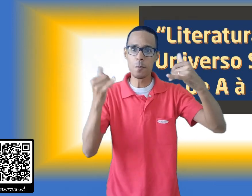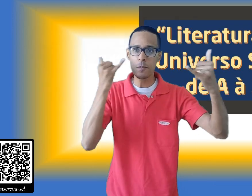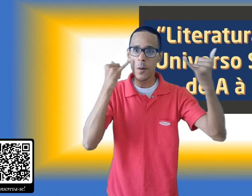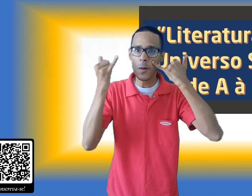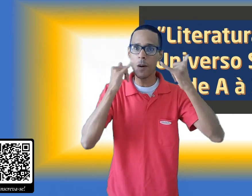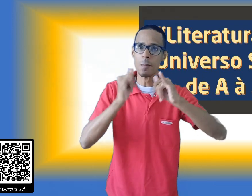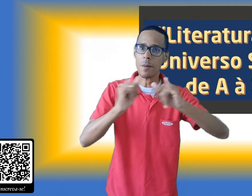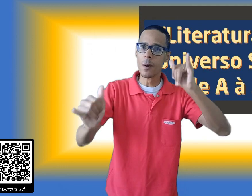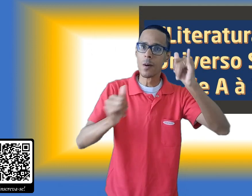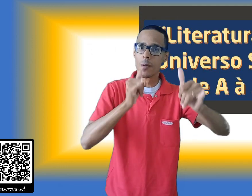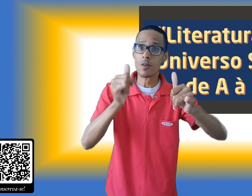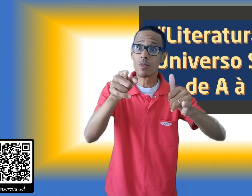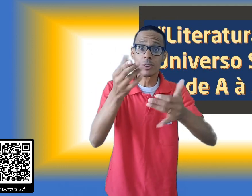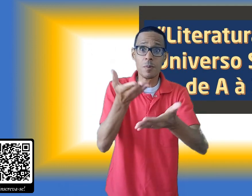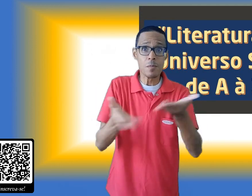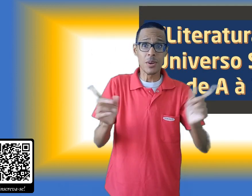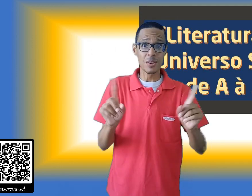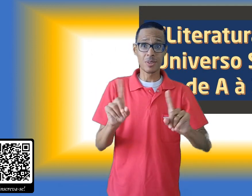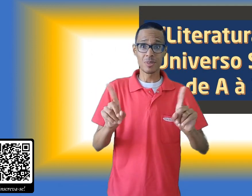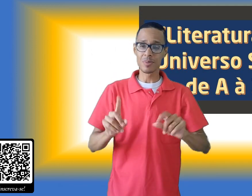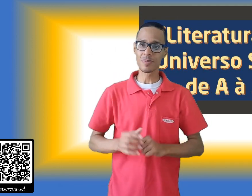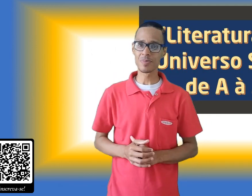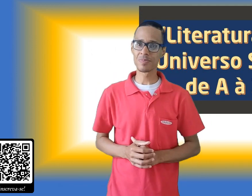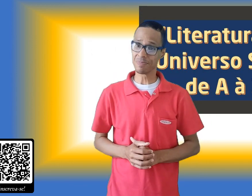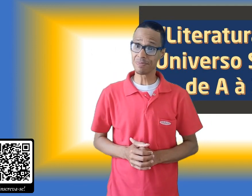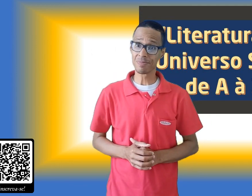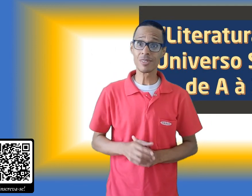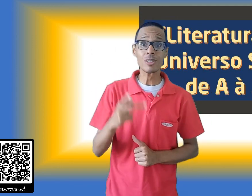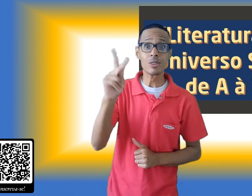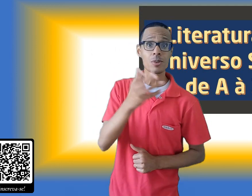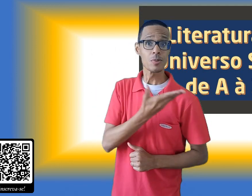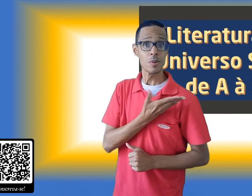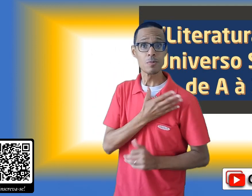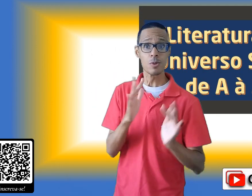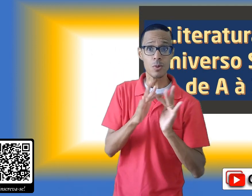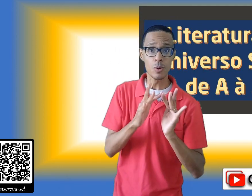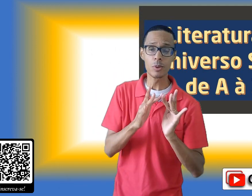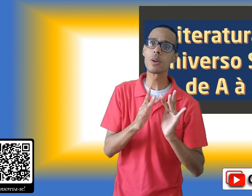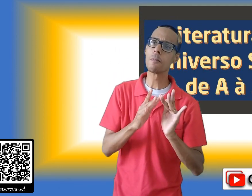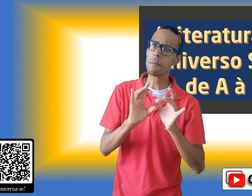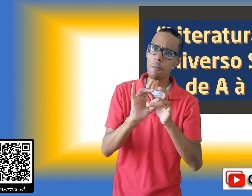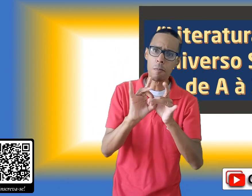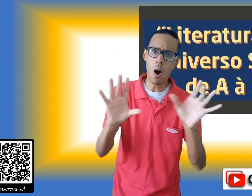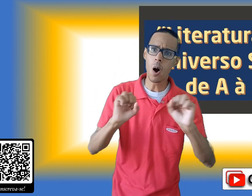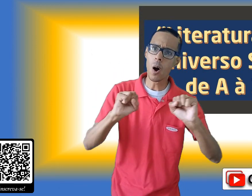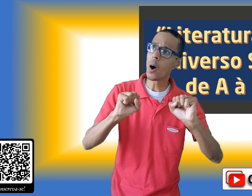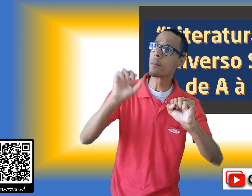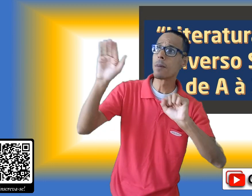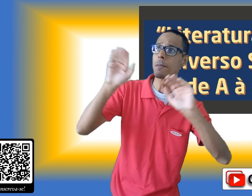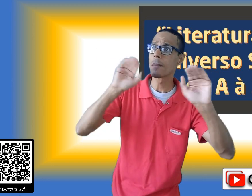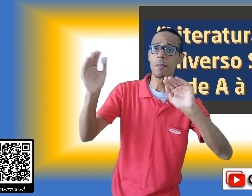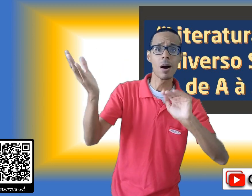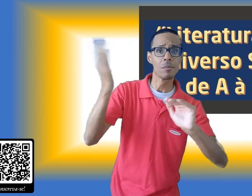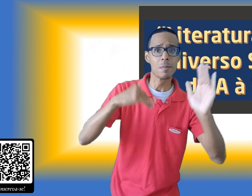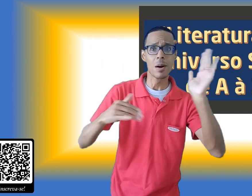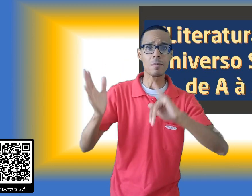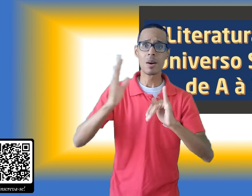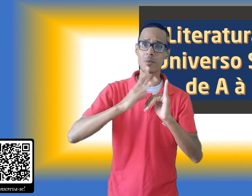não perder as próximas edições. E não hesite em compartilhar e convidar os seus contatos para